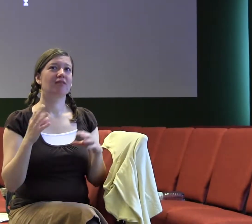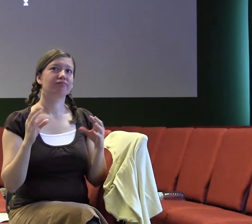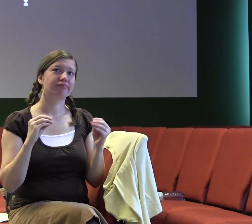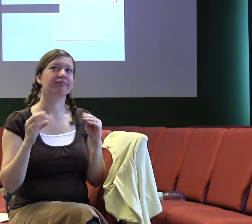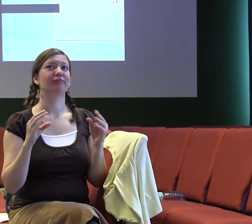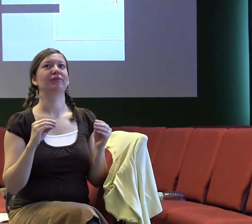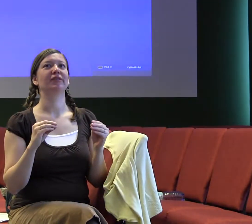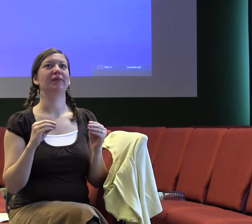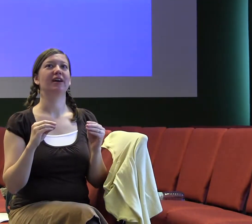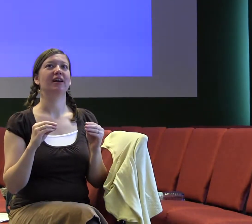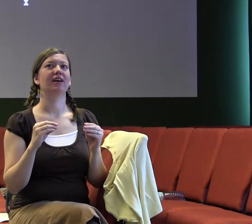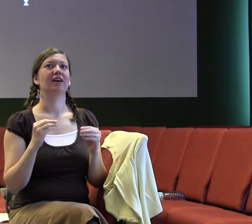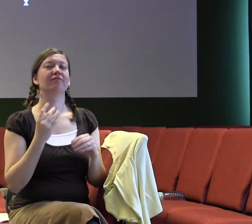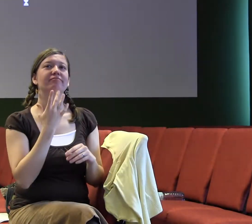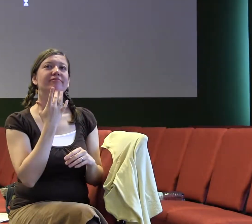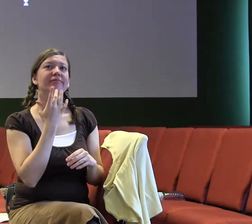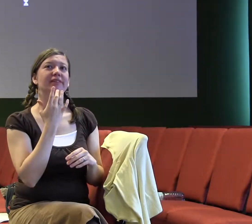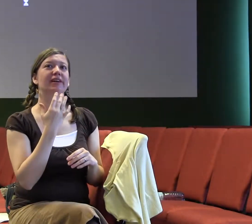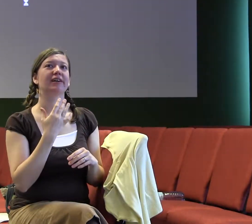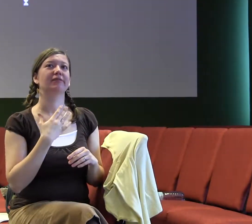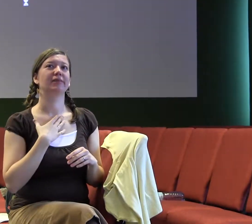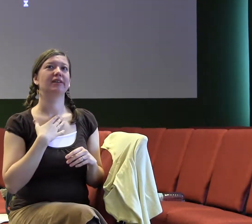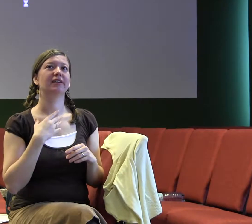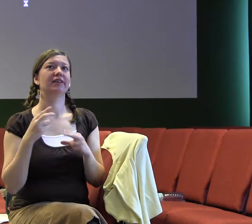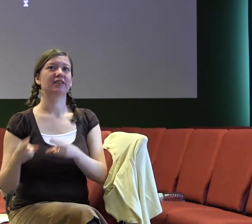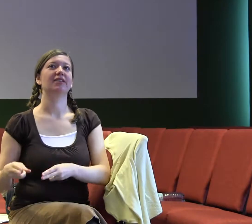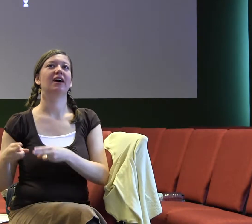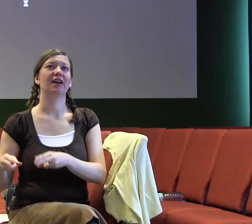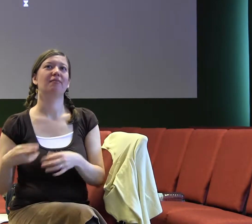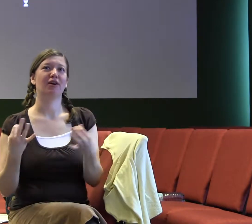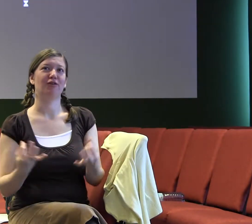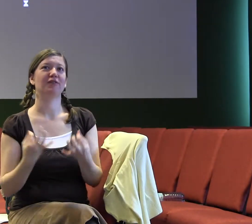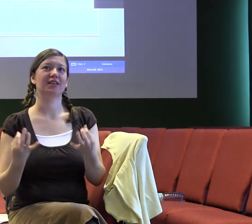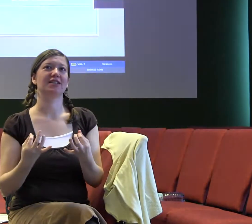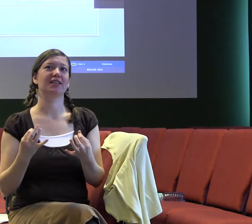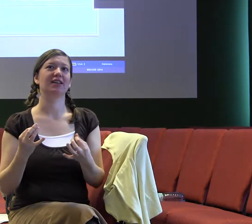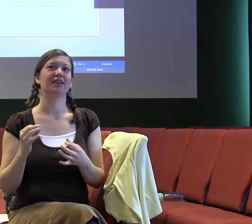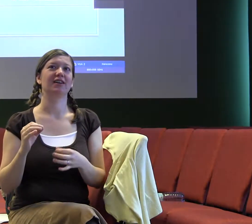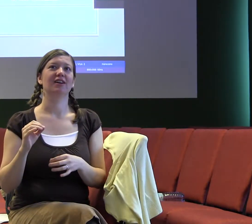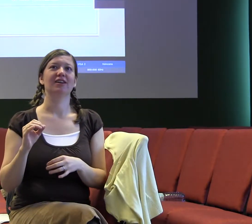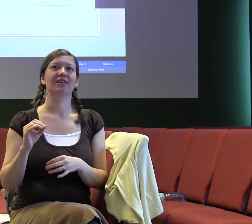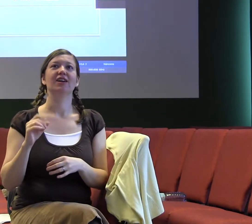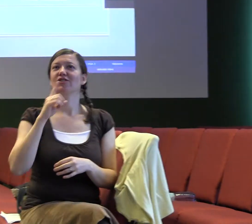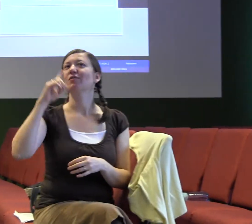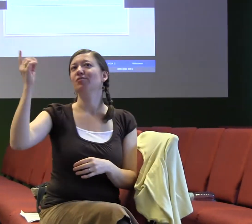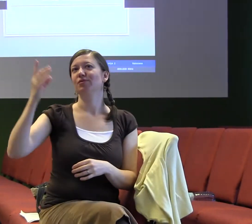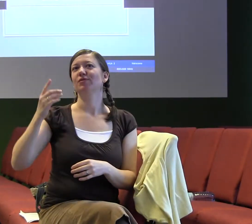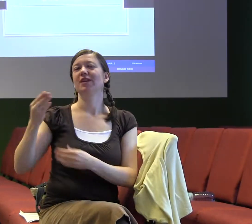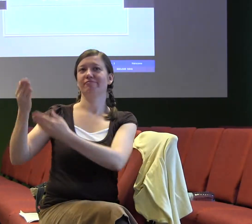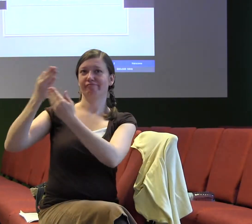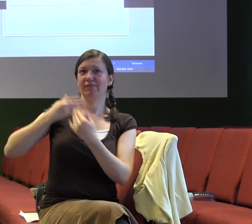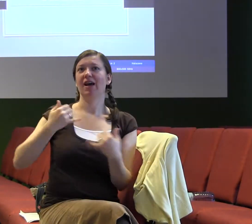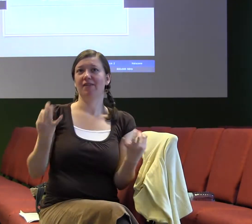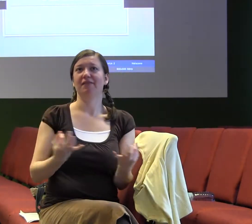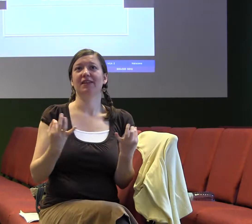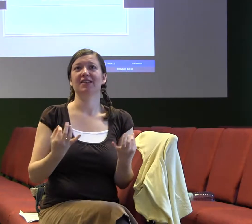spravujeme věci, které máme od Boha, ať už je to čas nebo peníze. A dneska právě se budeme bavit o tom, jaké